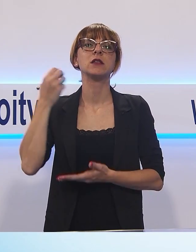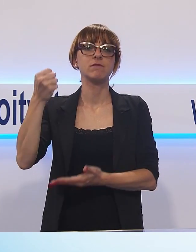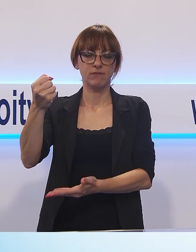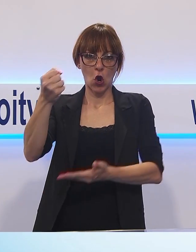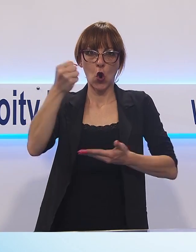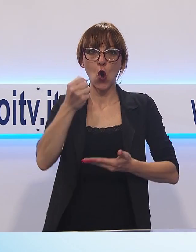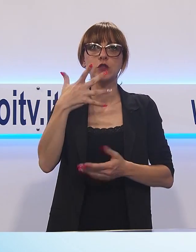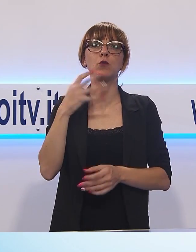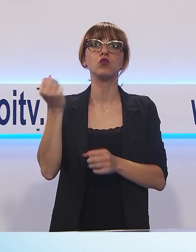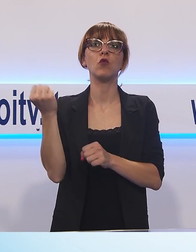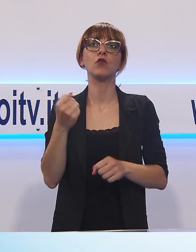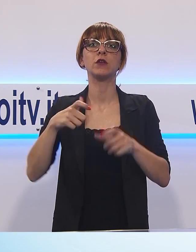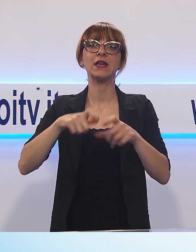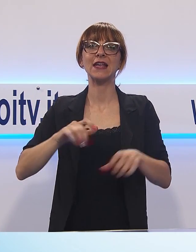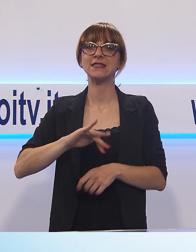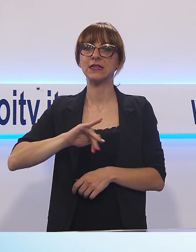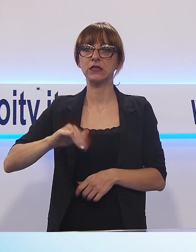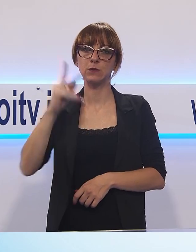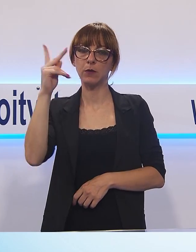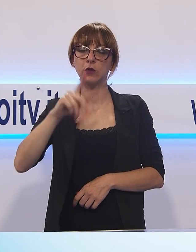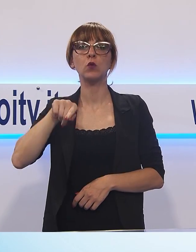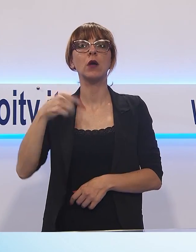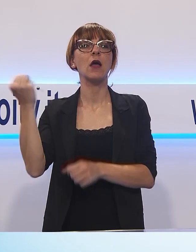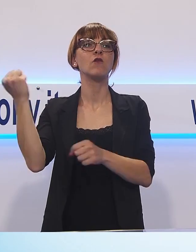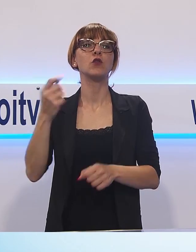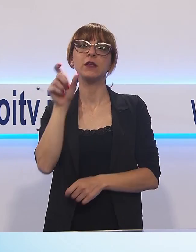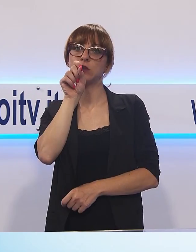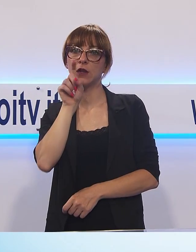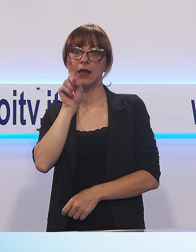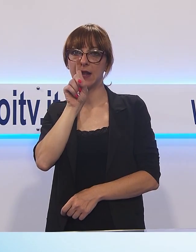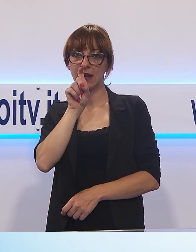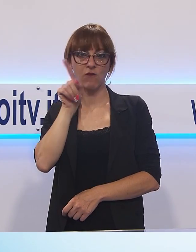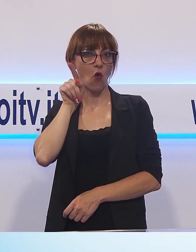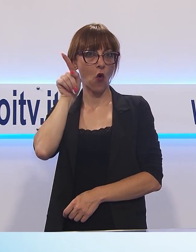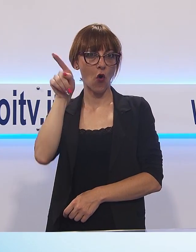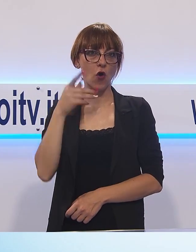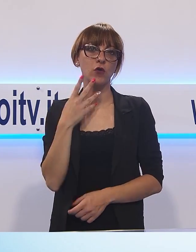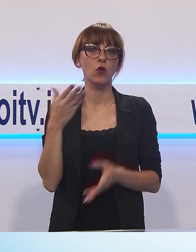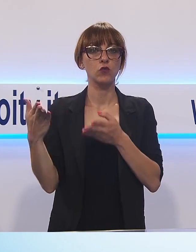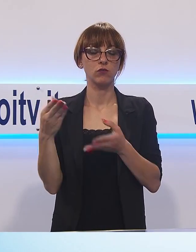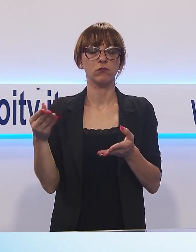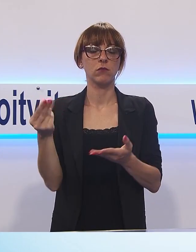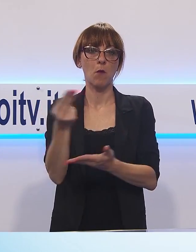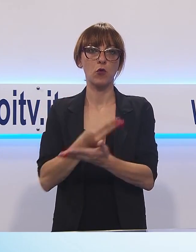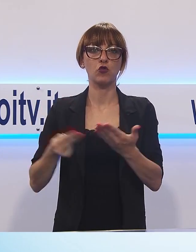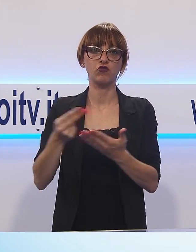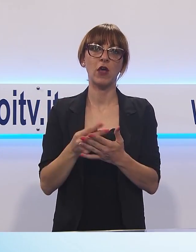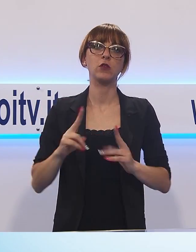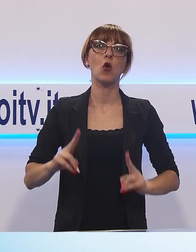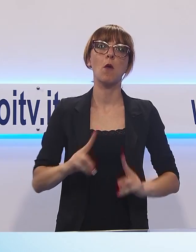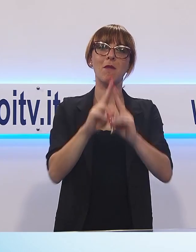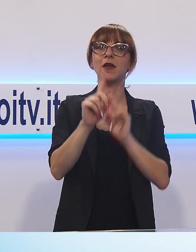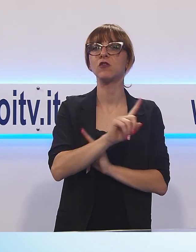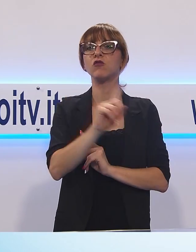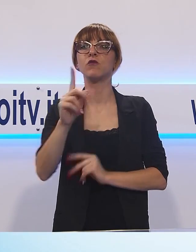Cassa di Risparmio di Lucca e della Fondazione di Livorno nell'ambito del progetto Da Parigi a Lucca, il gusto di vivere